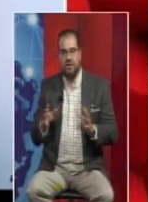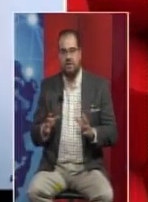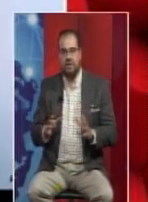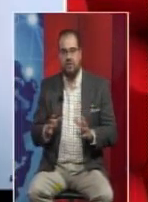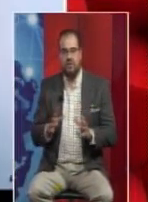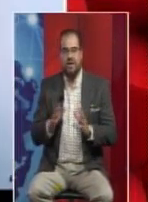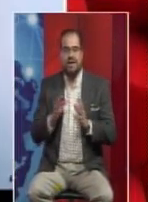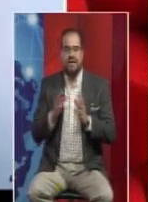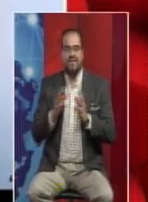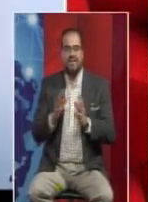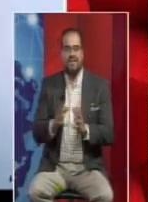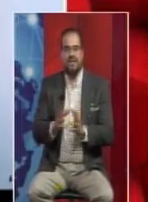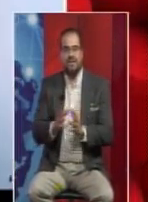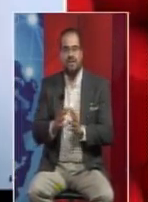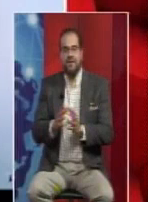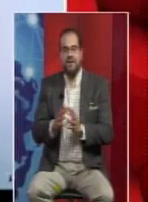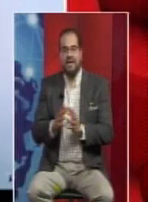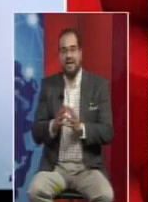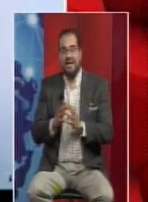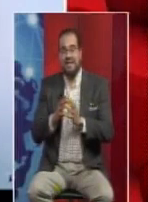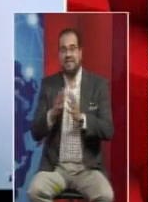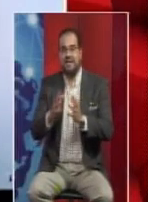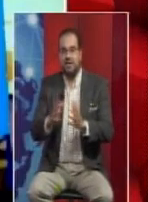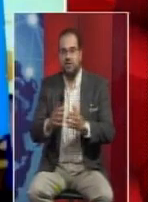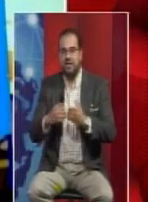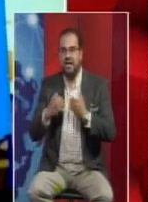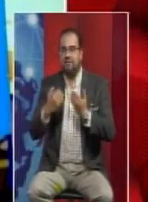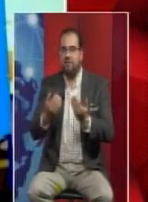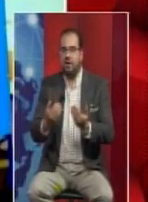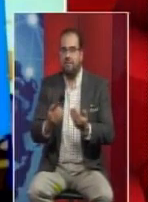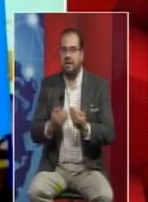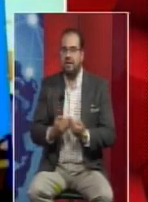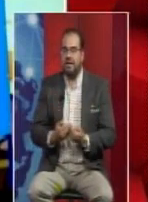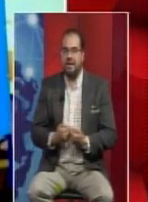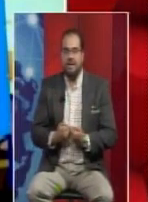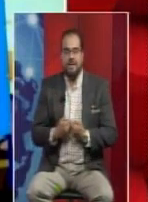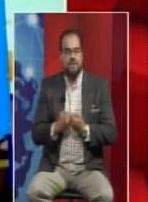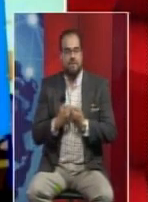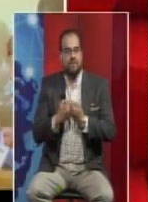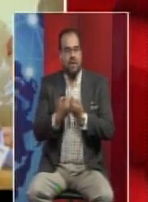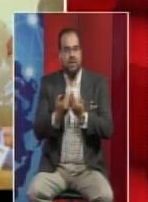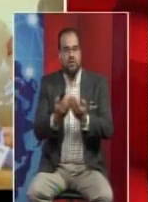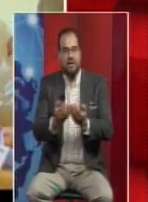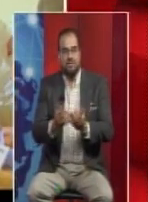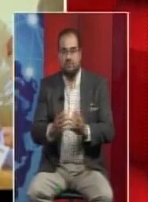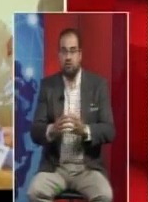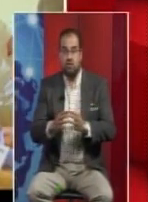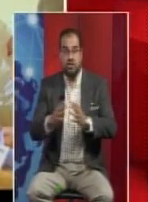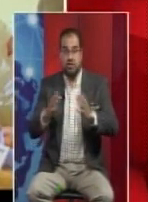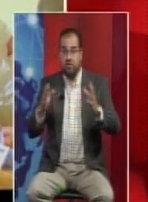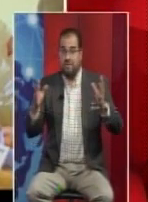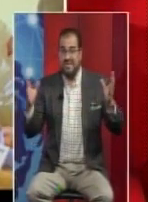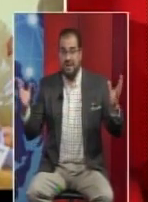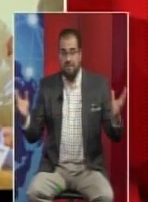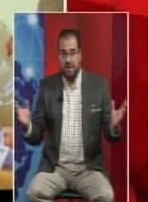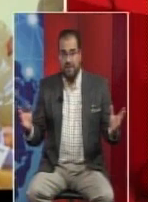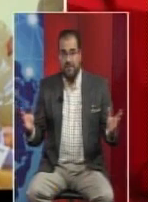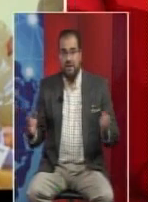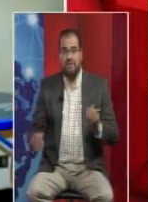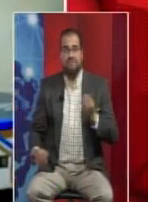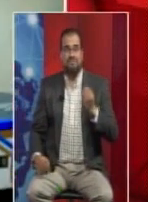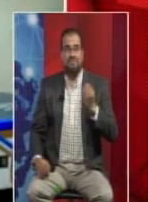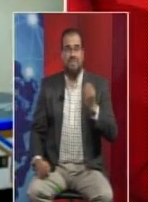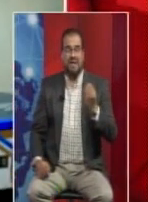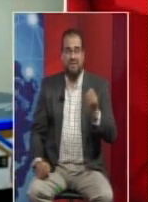donde nos encontremos que necesitan que el Estado se enfoque en brindarle una ayuda mucho más amplia,